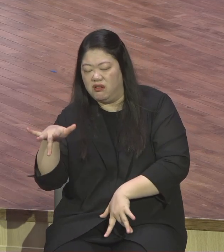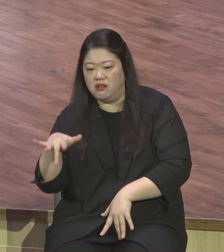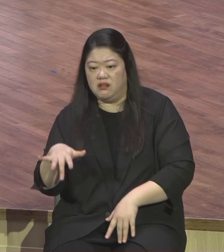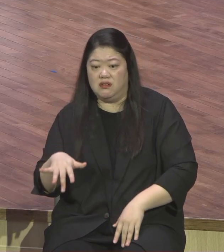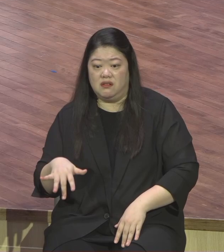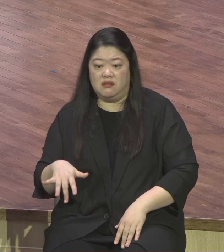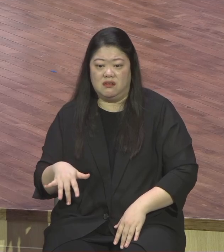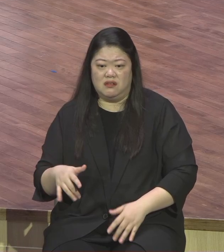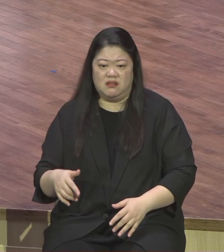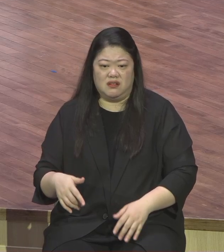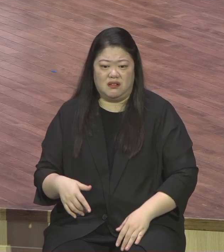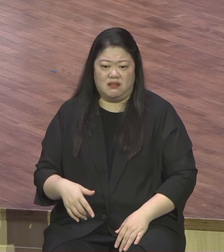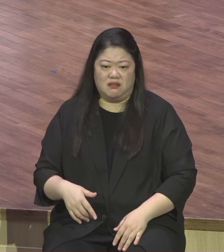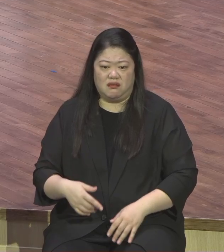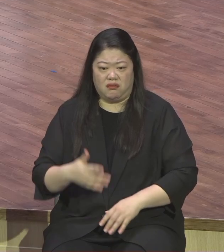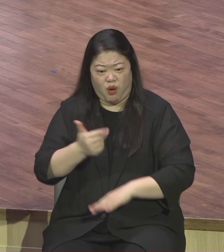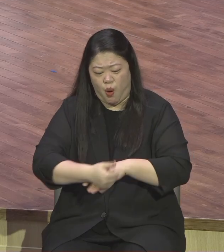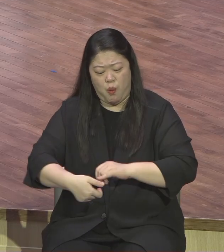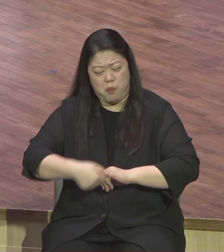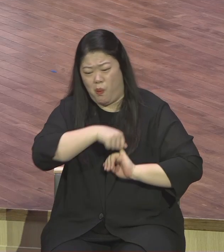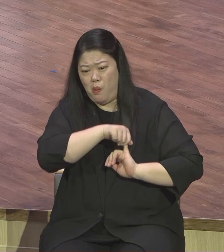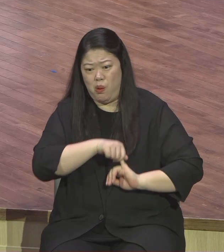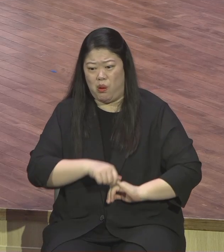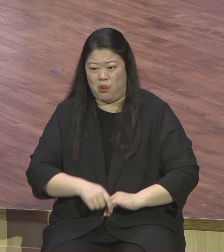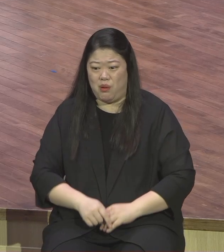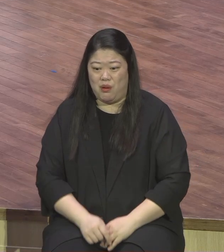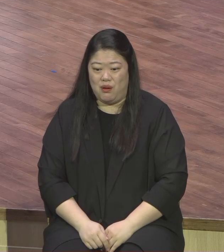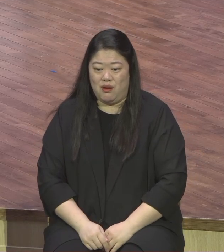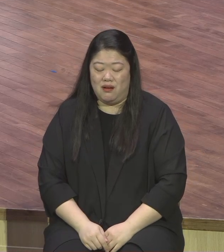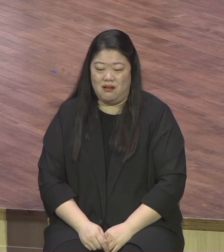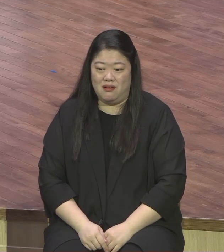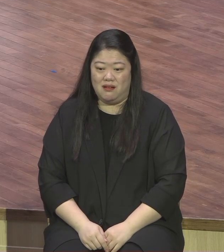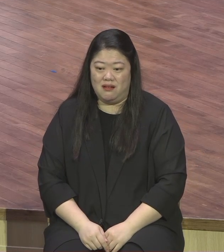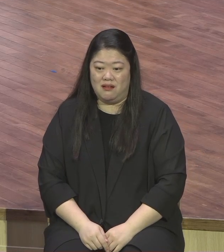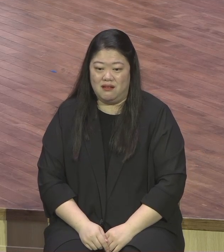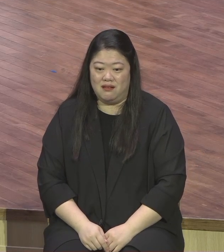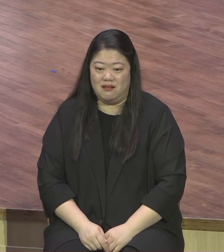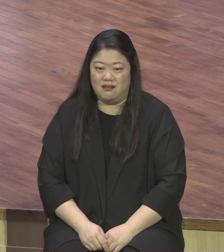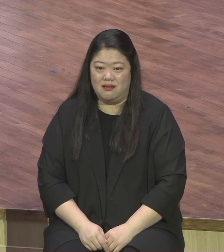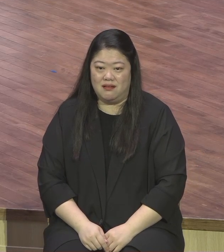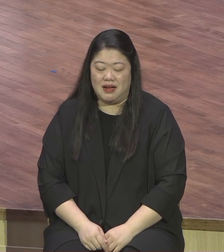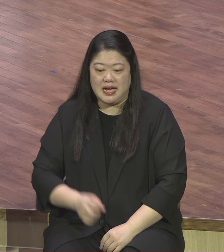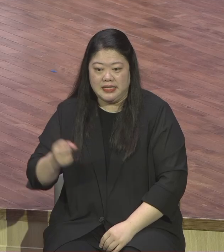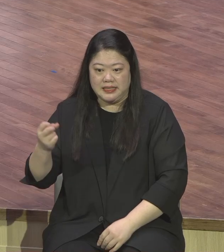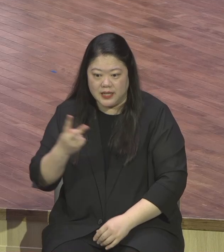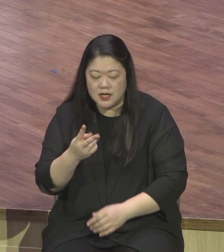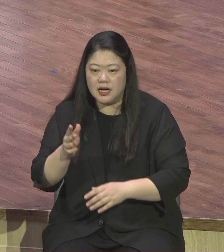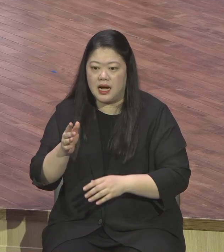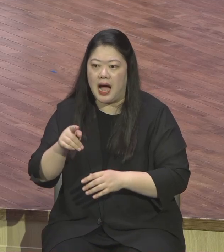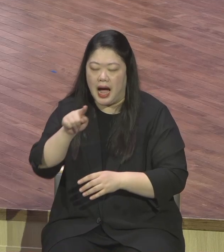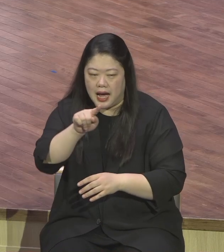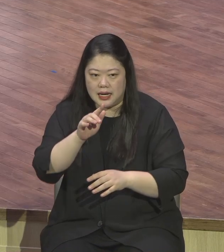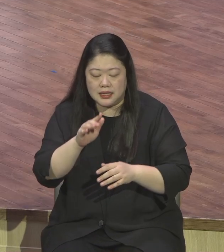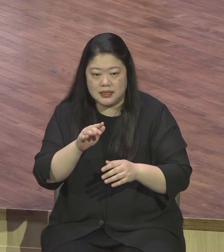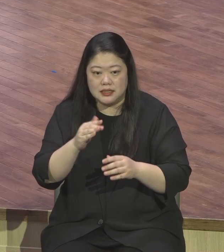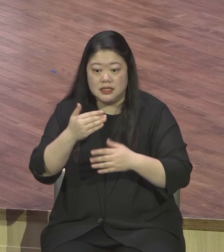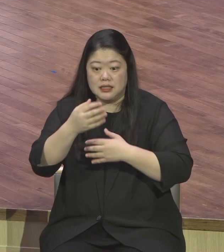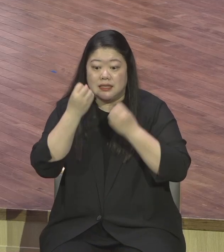가면 다 매주 하고 있는데 영전 메시지 영전 메시지 다 누가 양육을 저렇게 하는 거구나 어떤 분은 서러운 분도 더